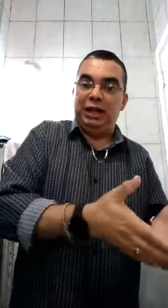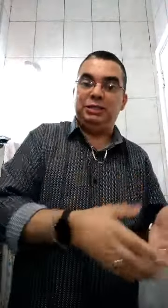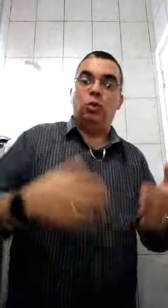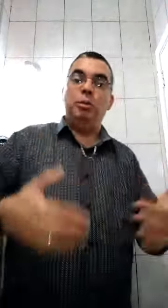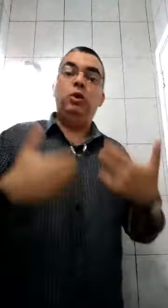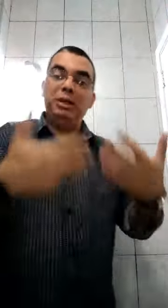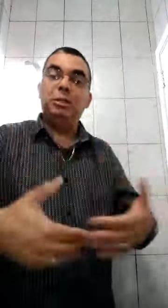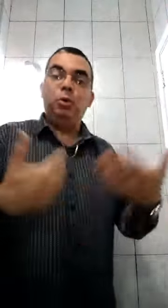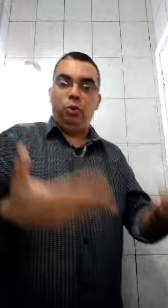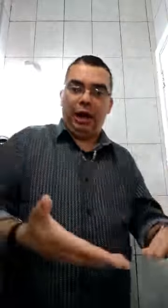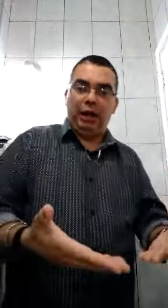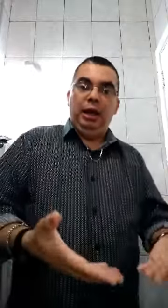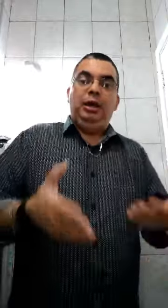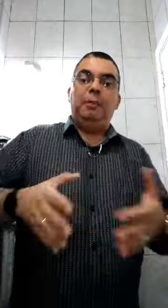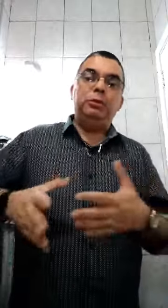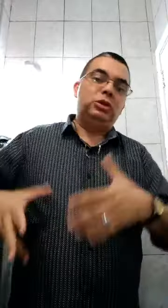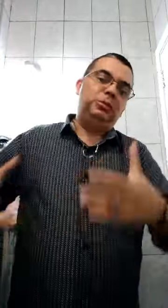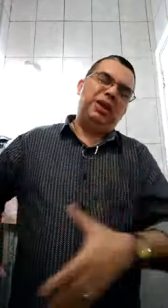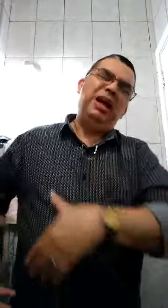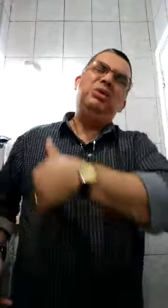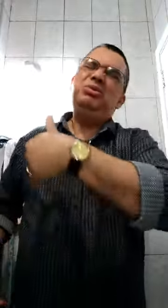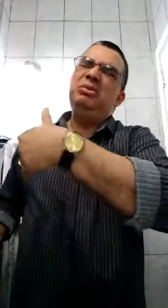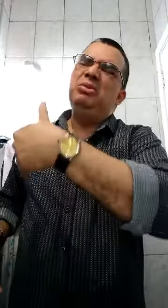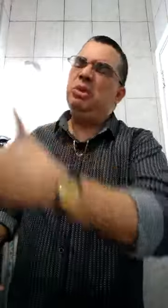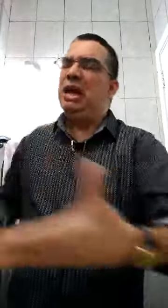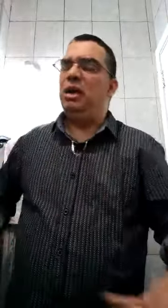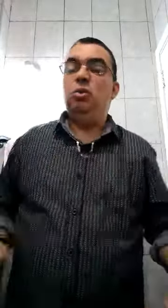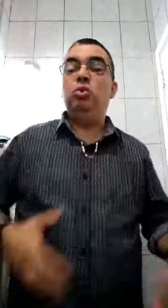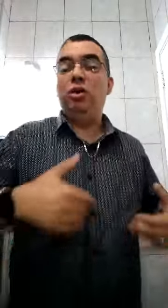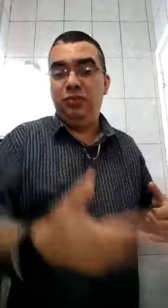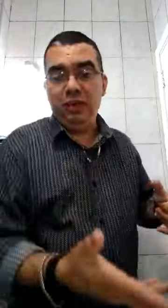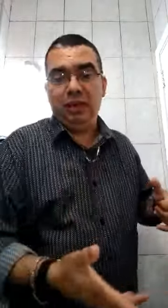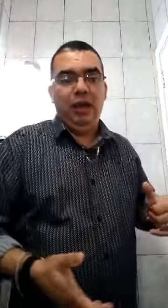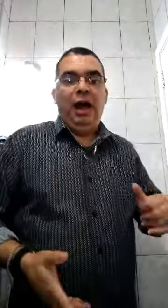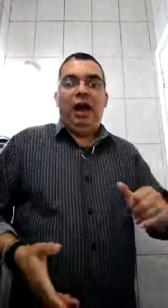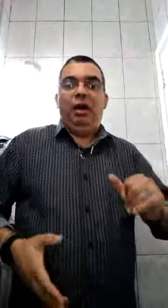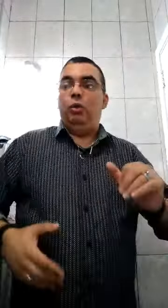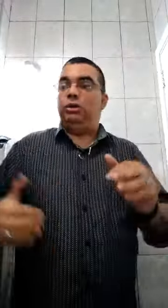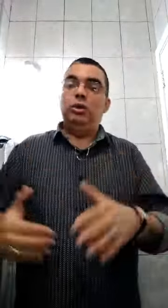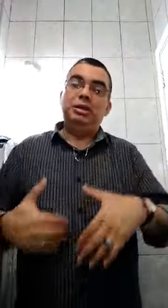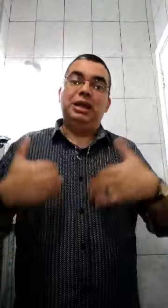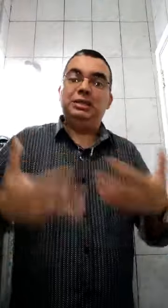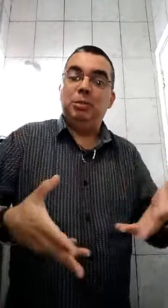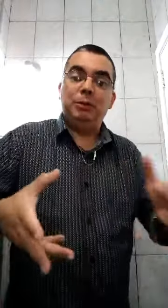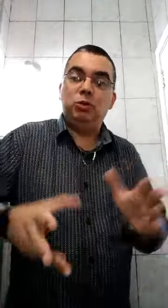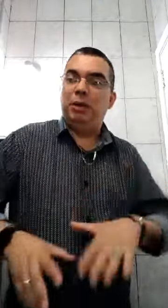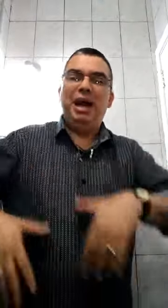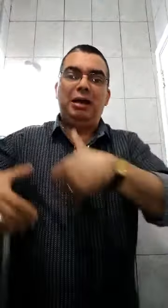da relação. Como ele começa a procurar. E a pessoa sempre fala, não quero, não estou afim. Ou então ele está em cima, a pessoa fala, ah,